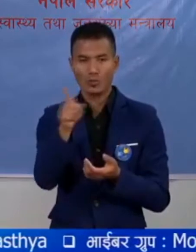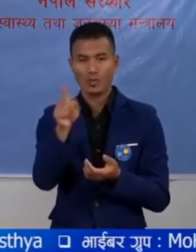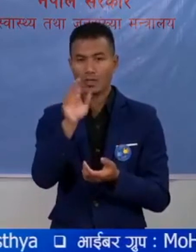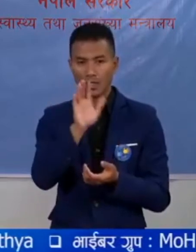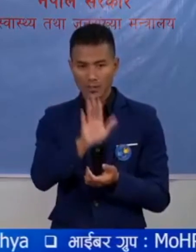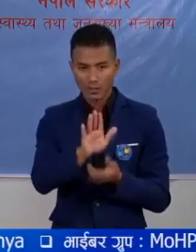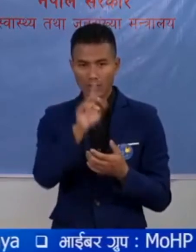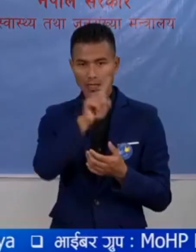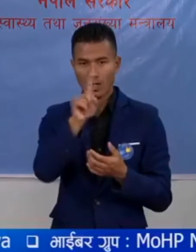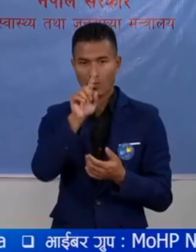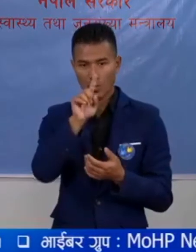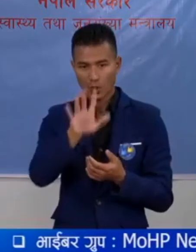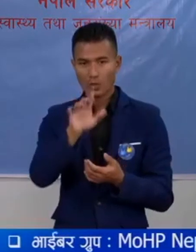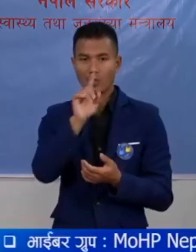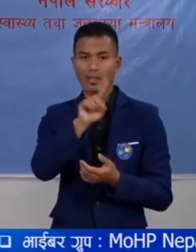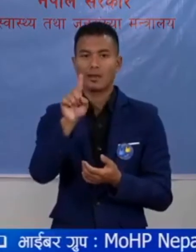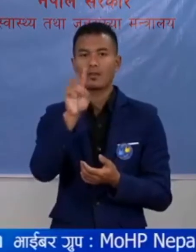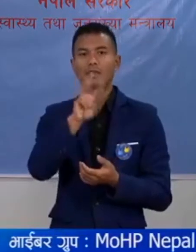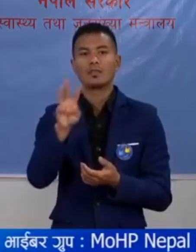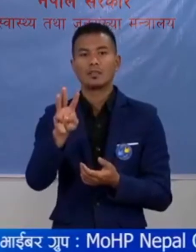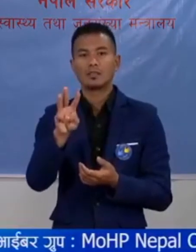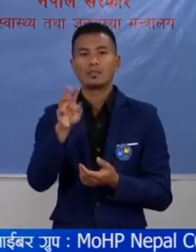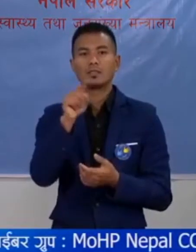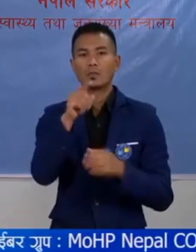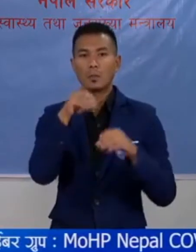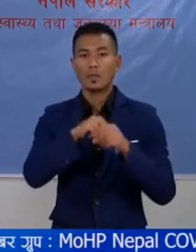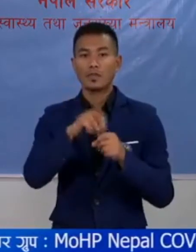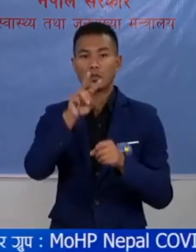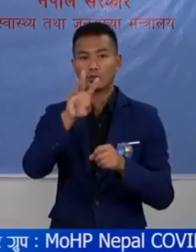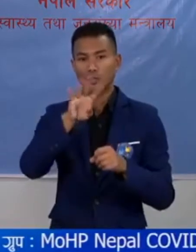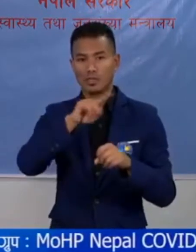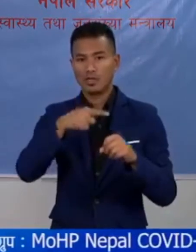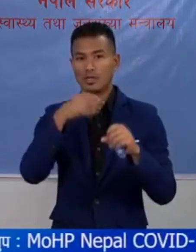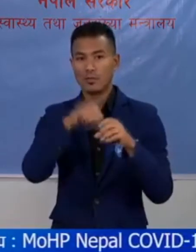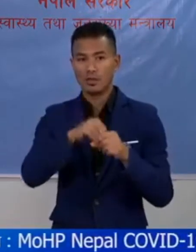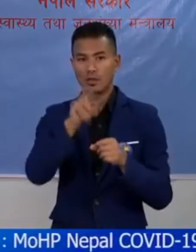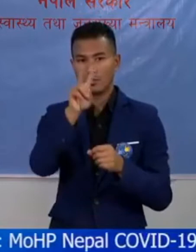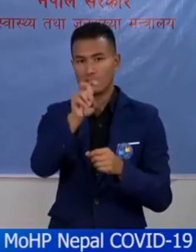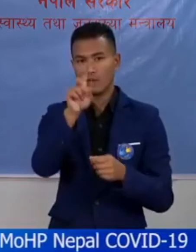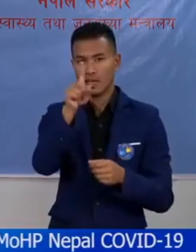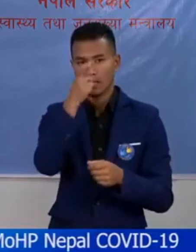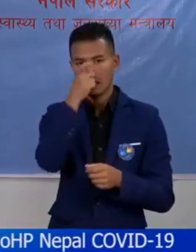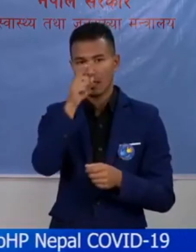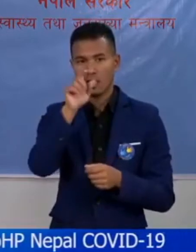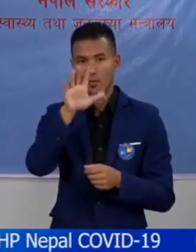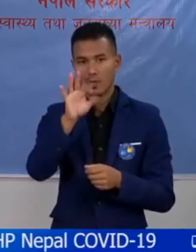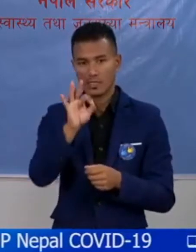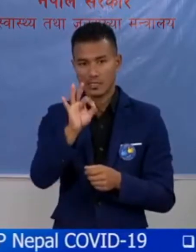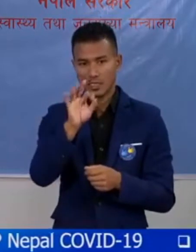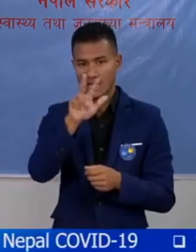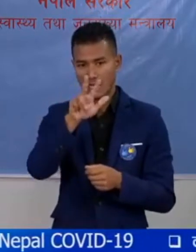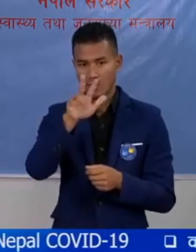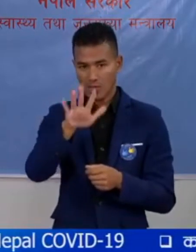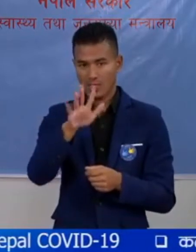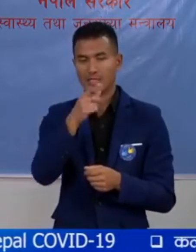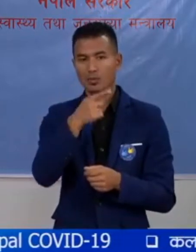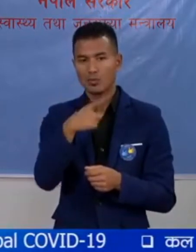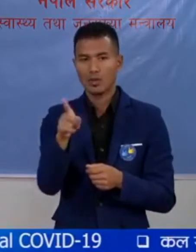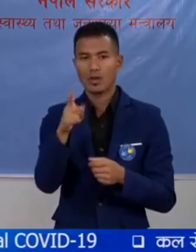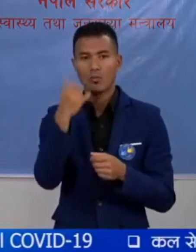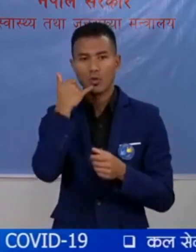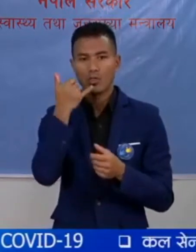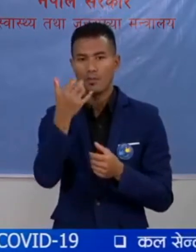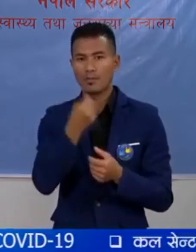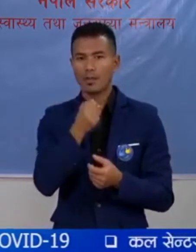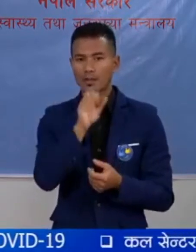सेंटर शा 1115 रो 1130 जस्मा गत 24 गंटा मा आमीले 2150 ओटा कॉल अरु